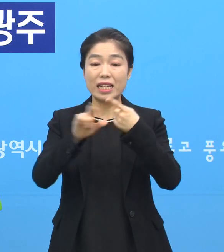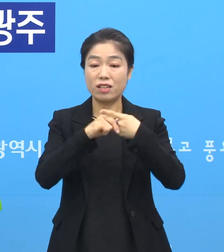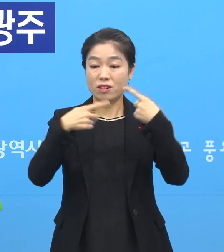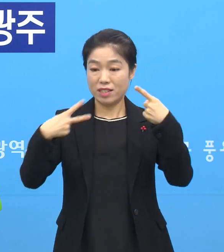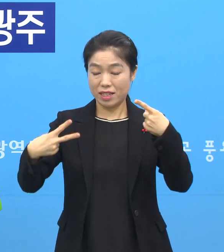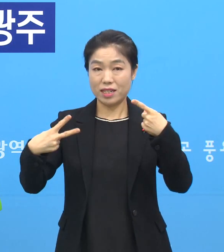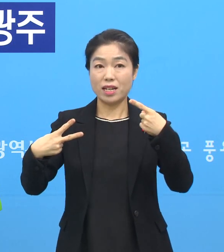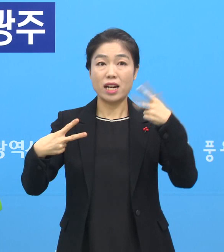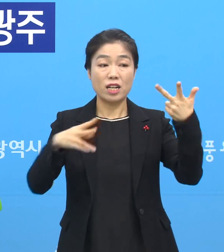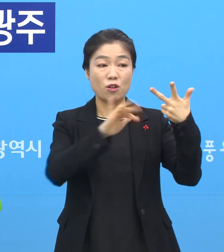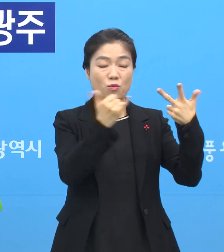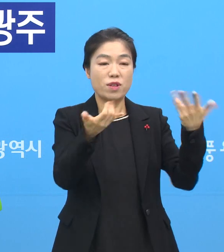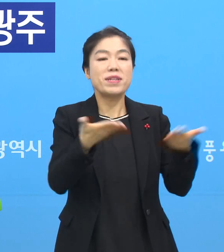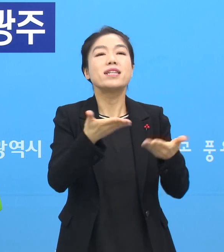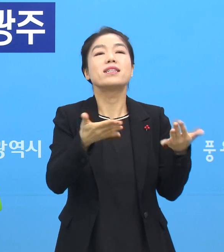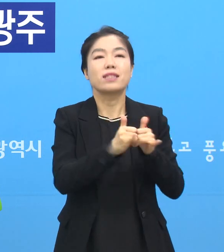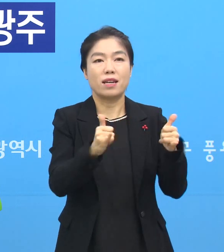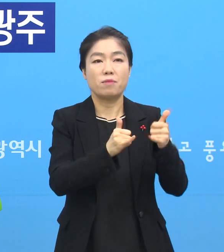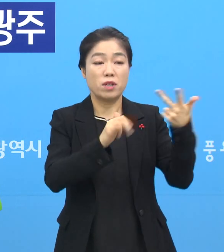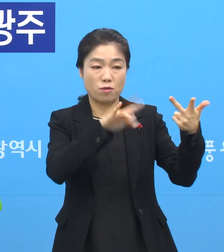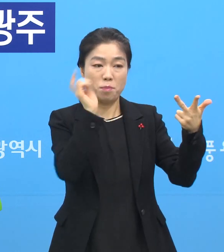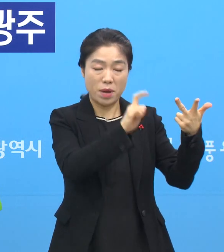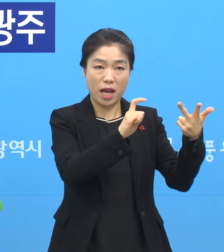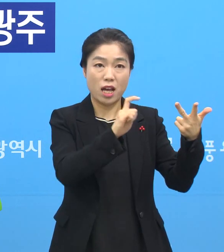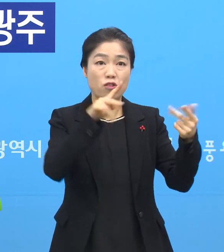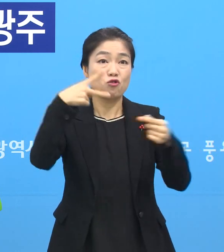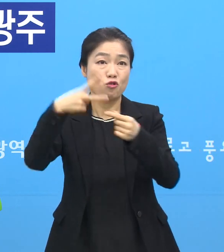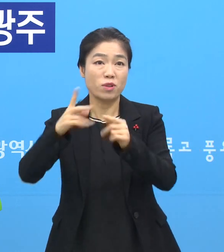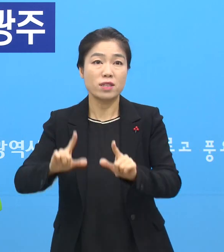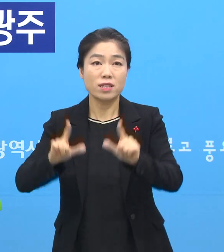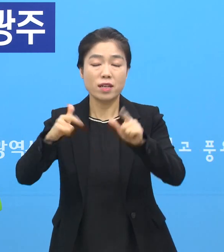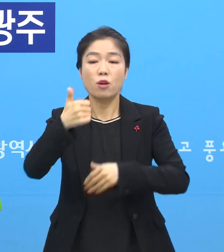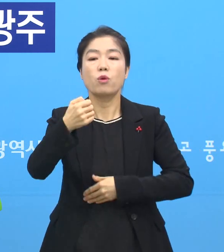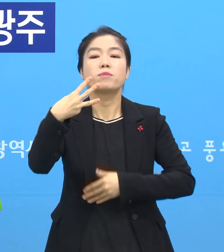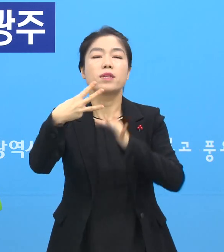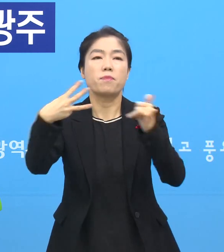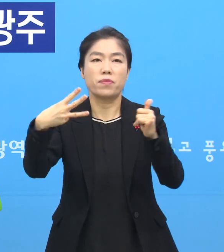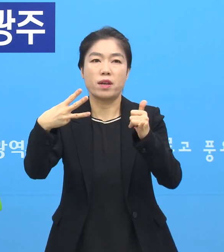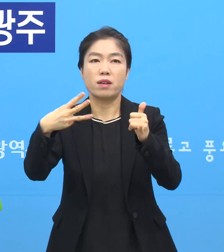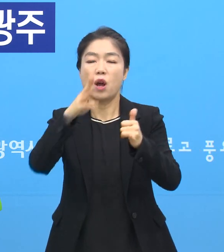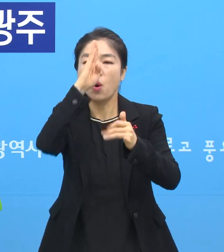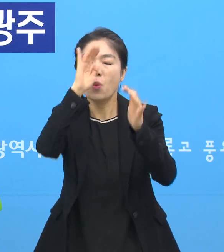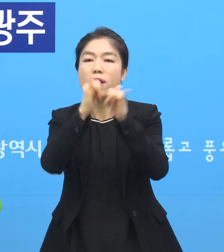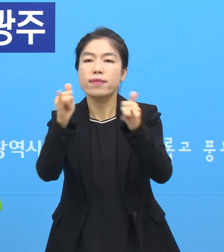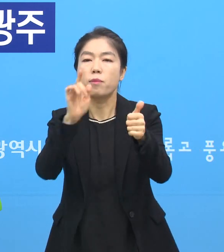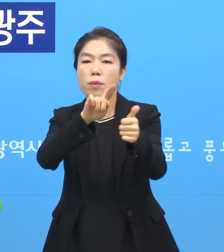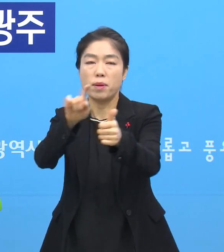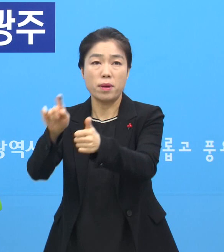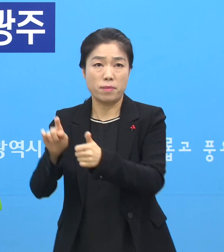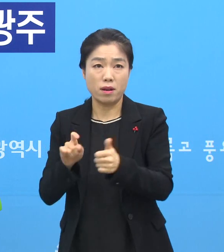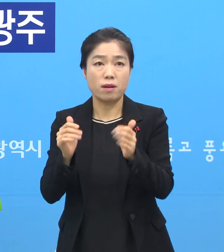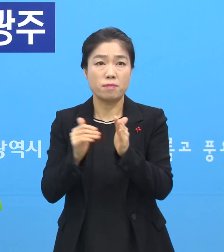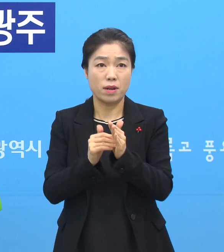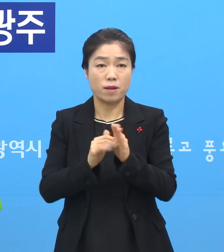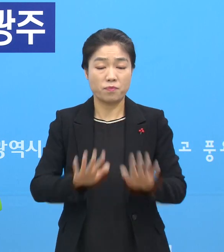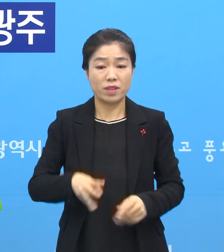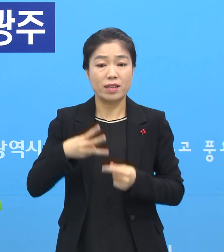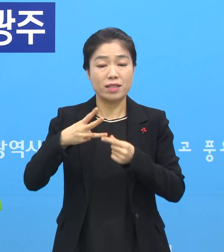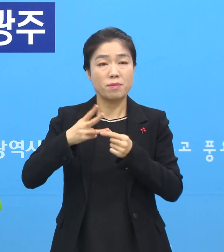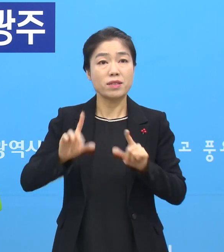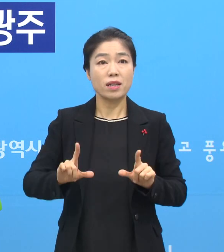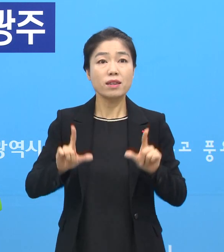2일에 7명의 직원이 확진됐고요. 둘째 날은 53명의 환자가 확진되고 그 다음에